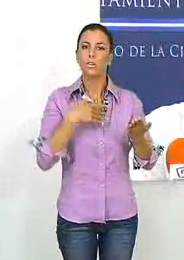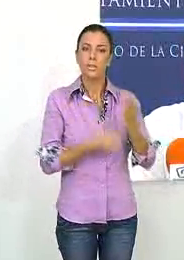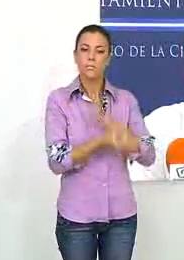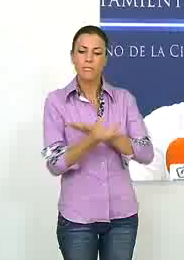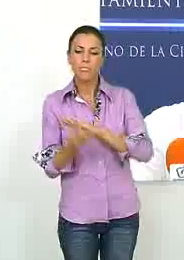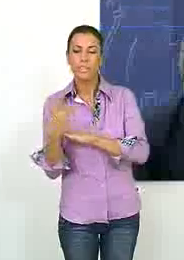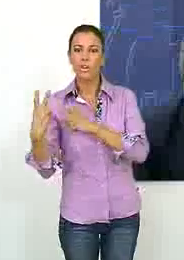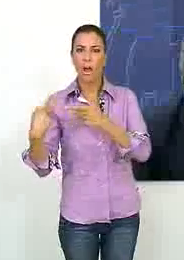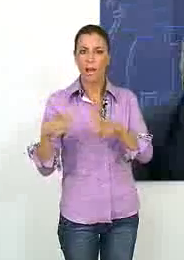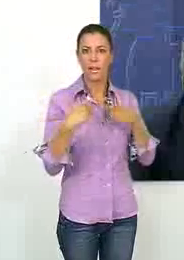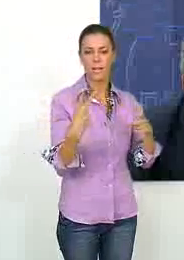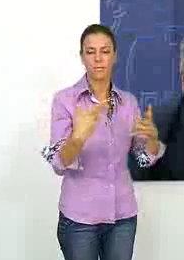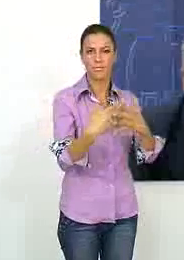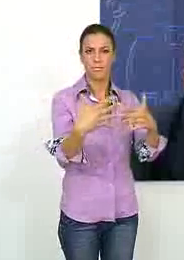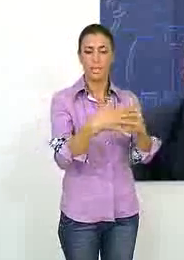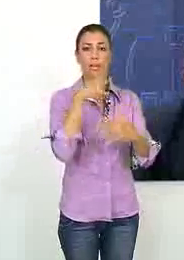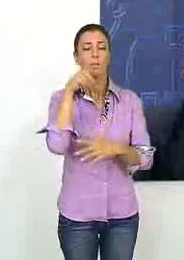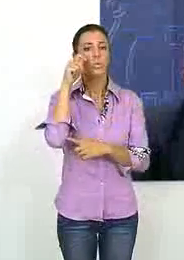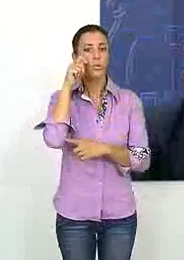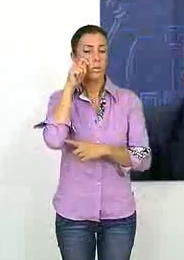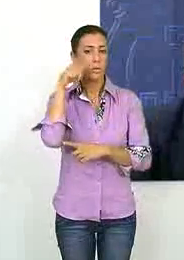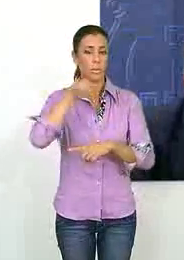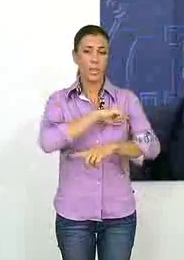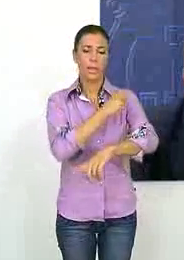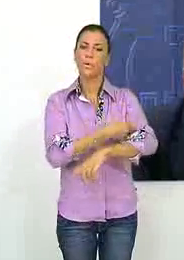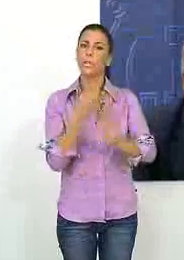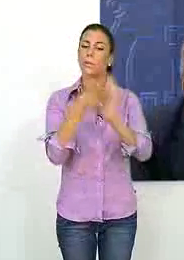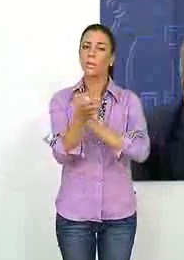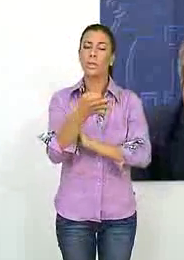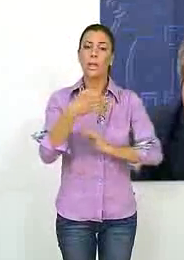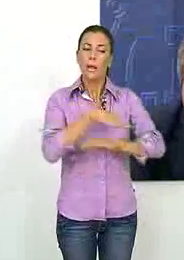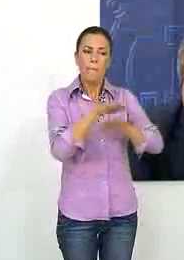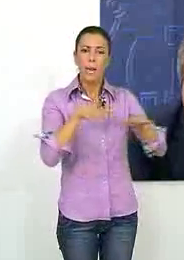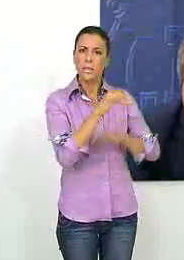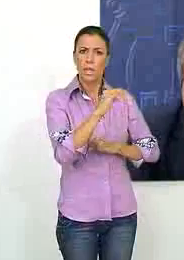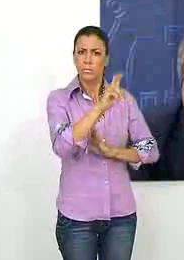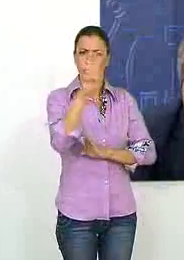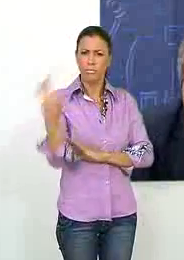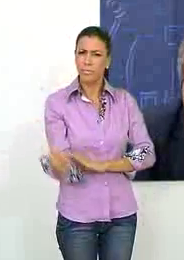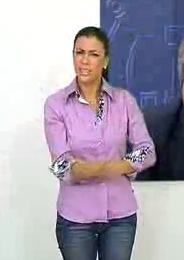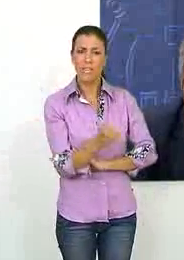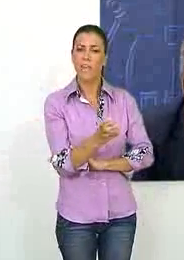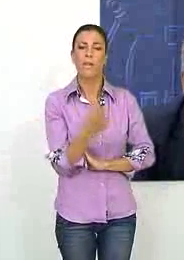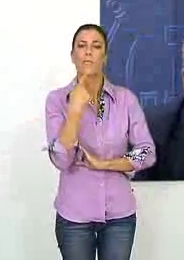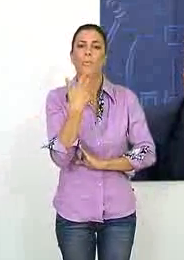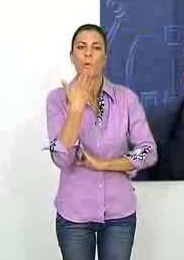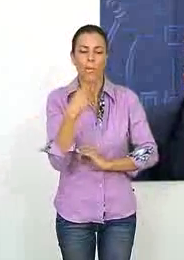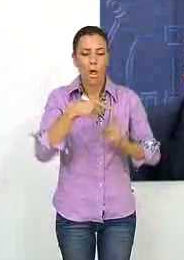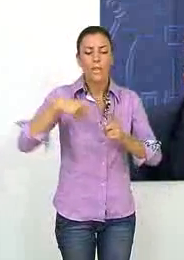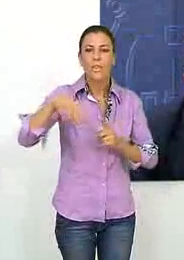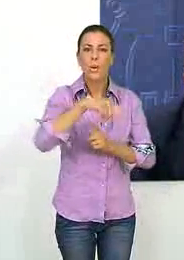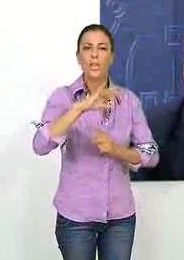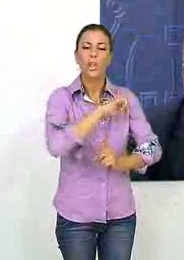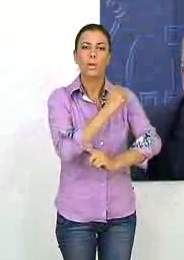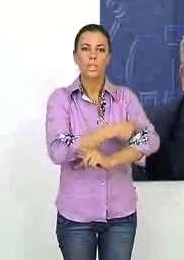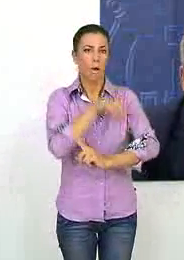dos áreas municipales. El edil de turismo y deporte explicó que en la playa habrá multitud de actividades como el circuito deportivo